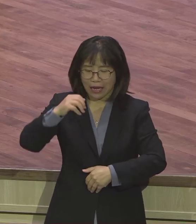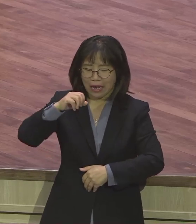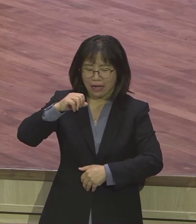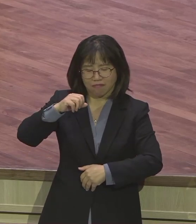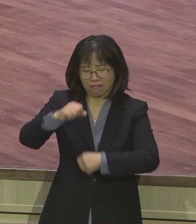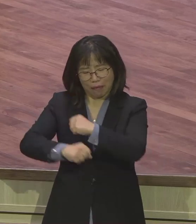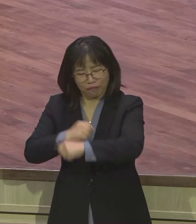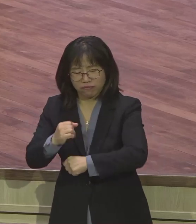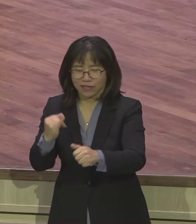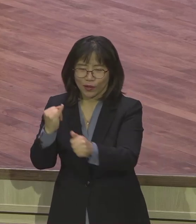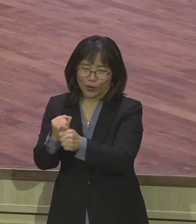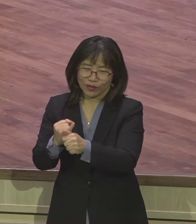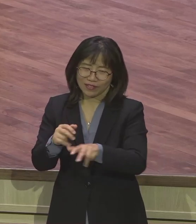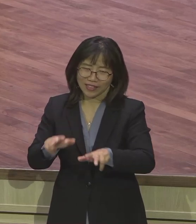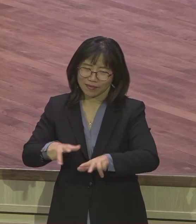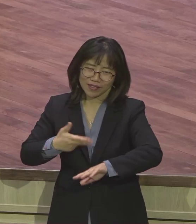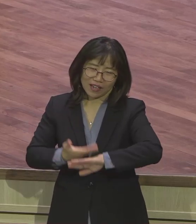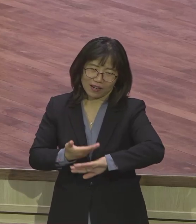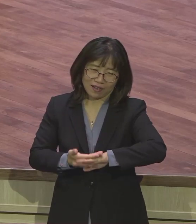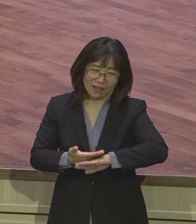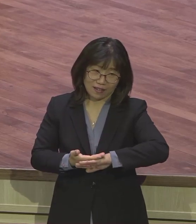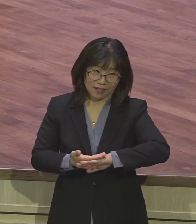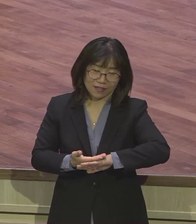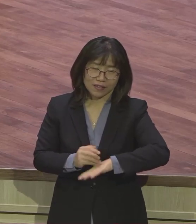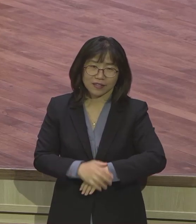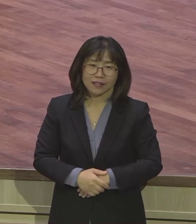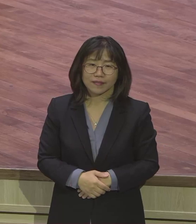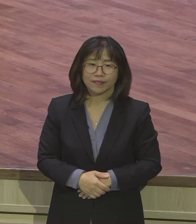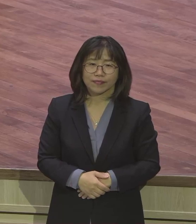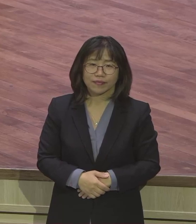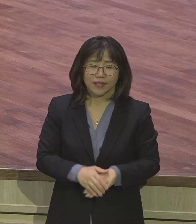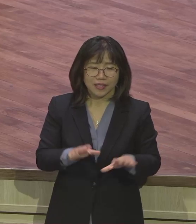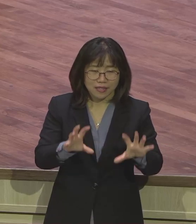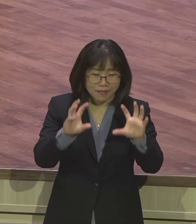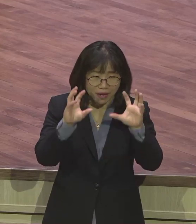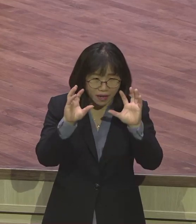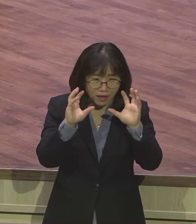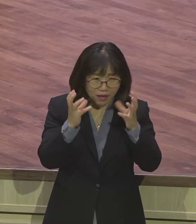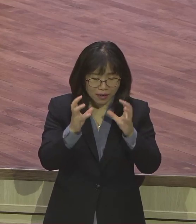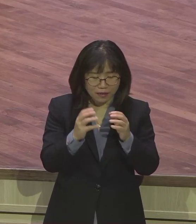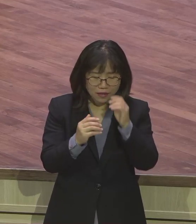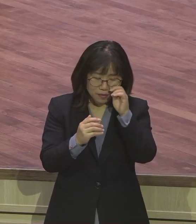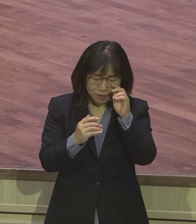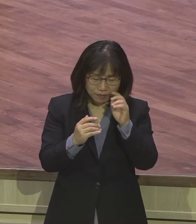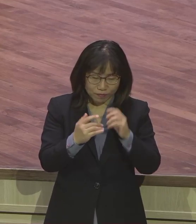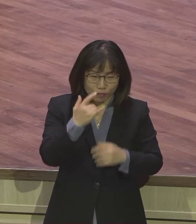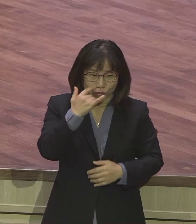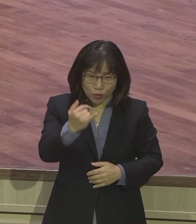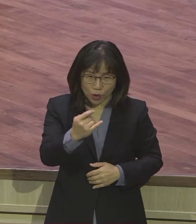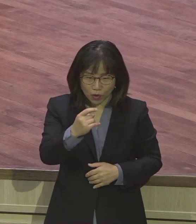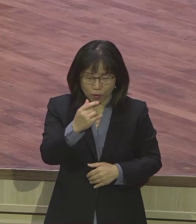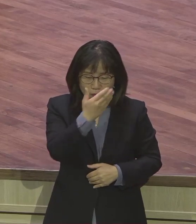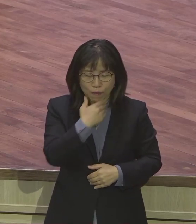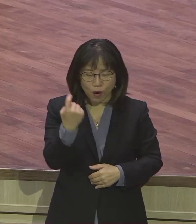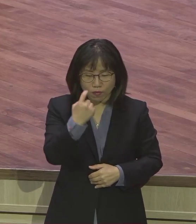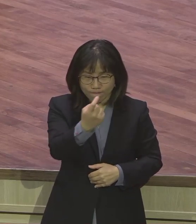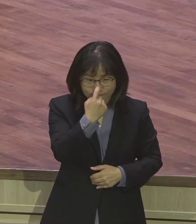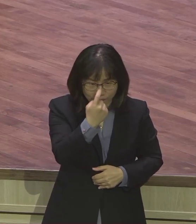결혼하니까 이 아이들을 덜 키우겠냐고요. 태양아 부위에서 막 은약 속였어요. 이야. 지금 앞으로 몇십 년